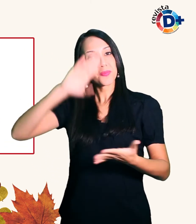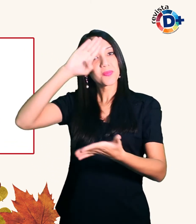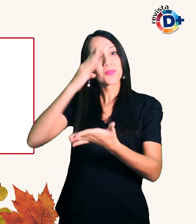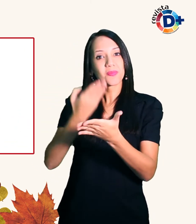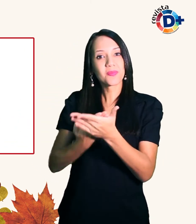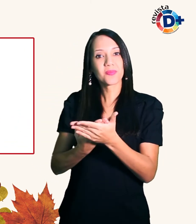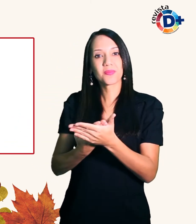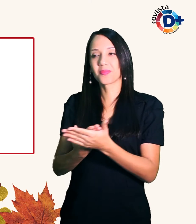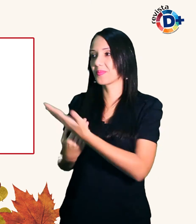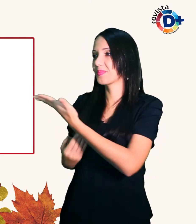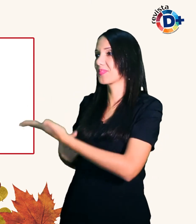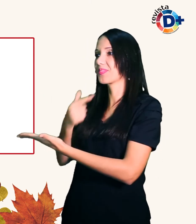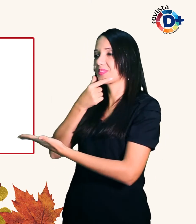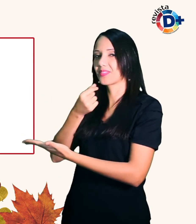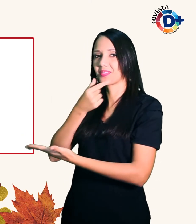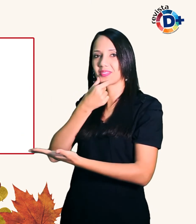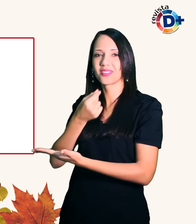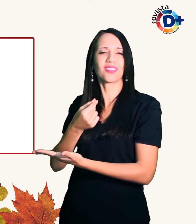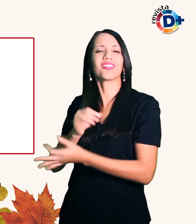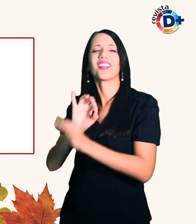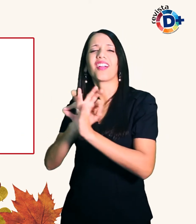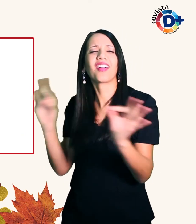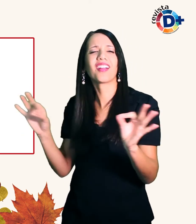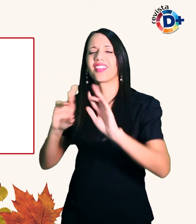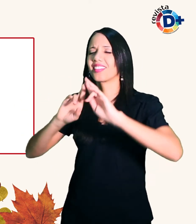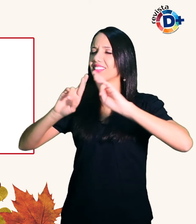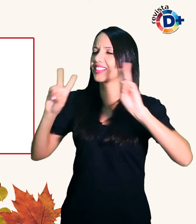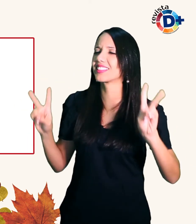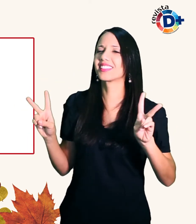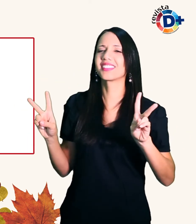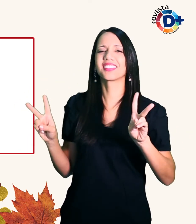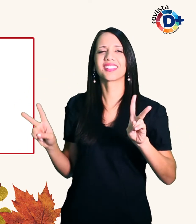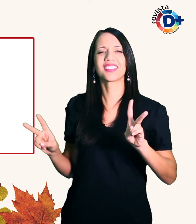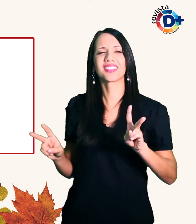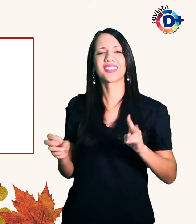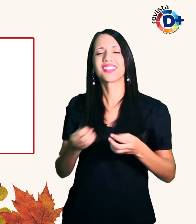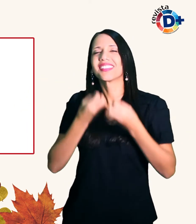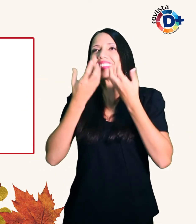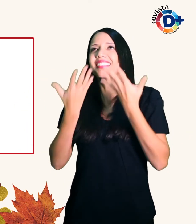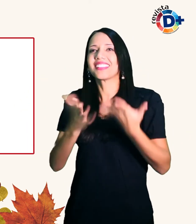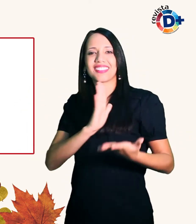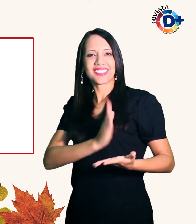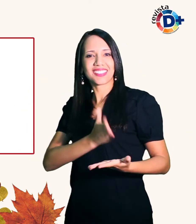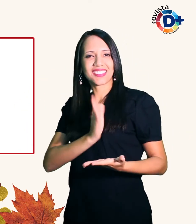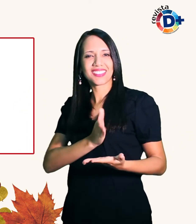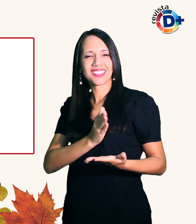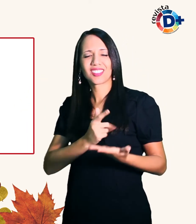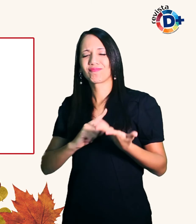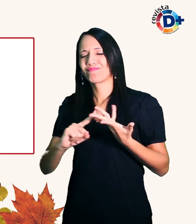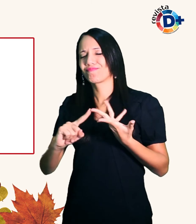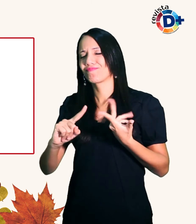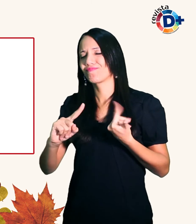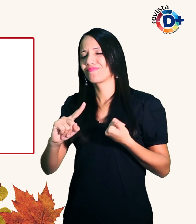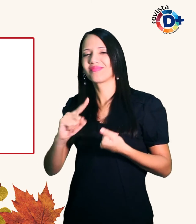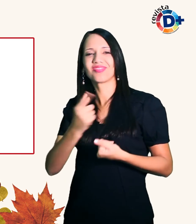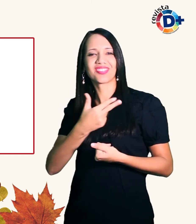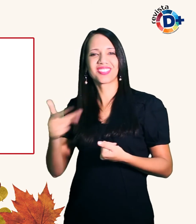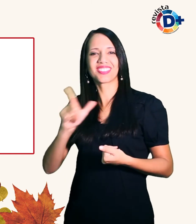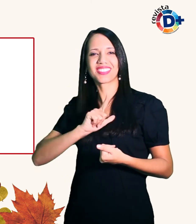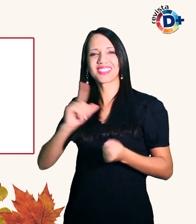Guilherme é um cara excepcional diferenciado de bom coração entre outras coisas porque ele namora uma